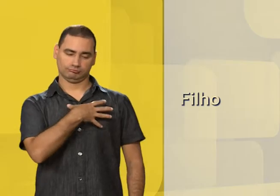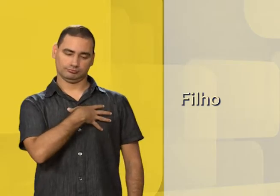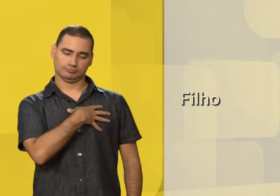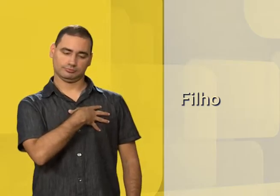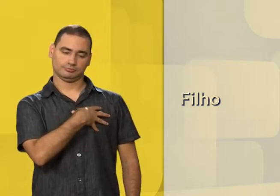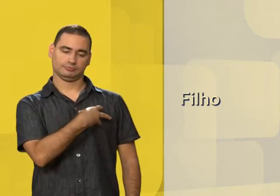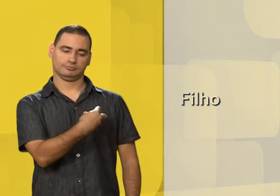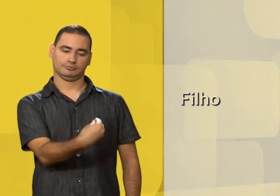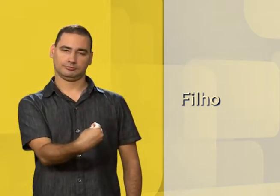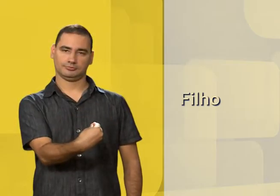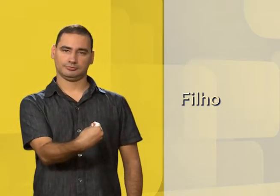Filho